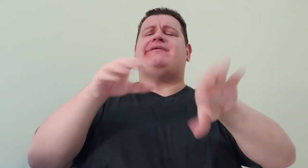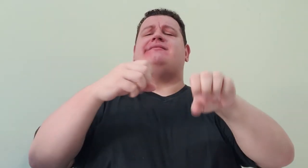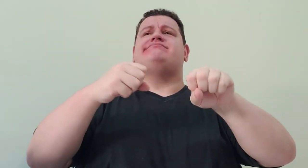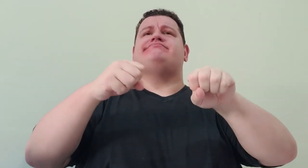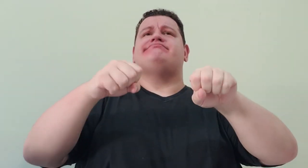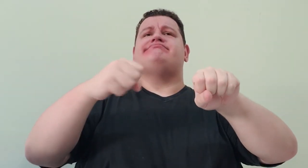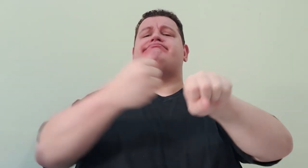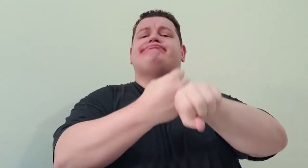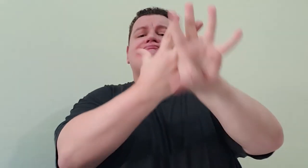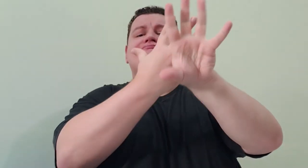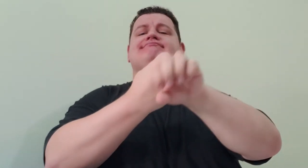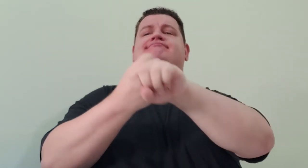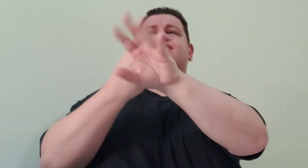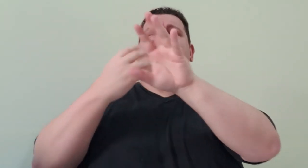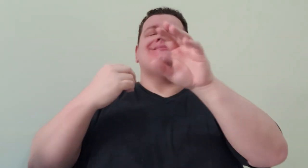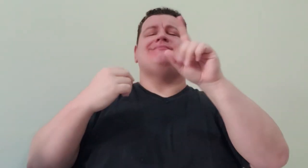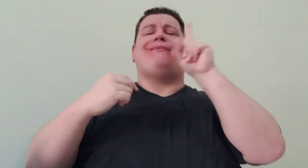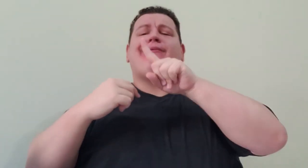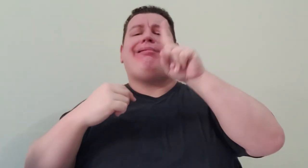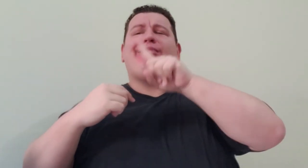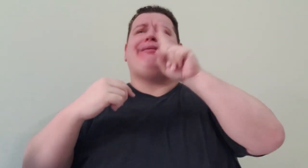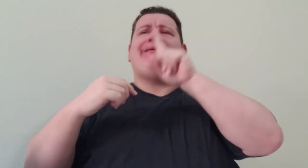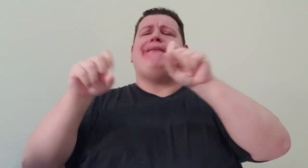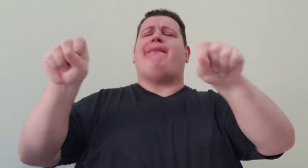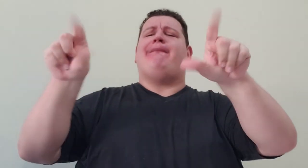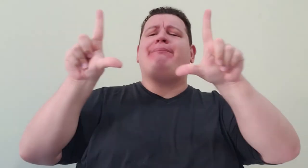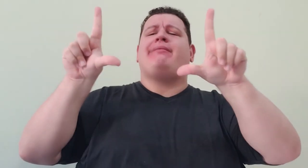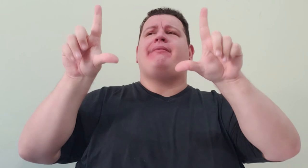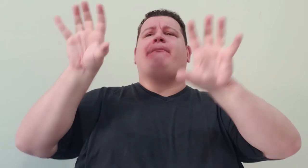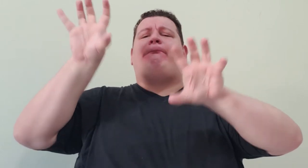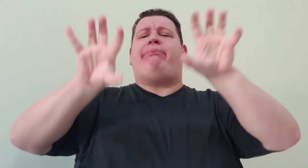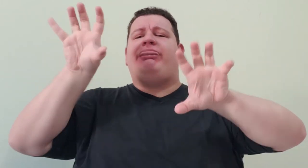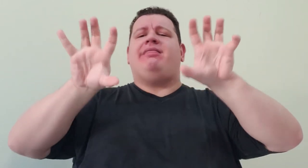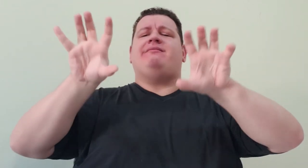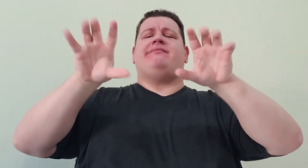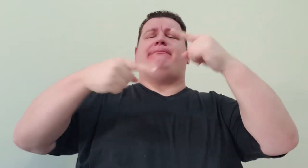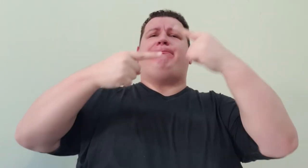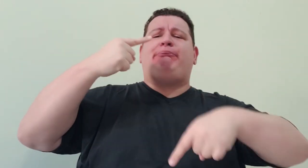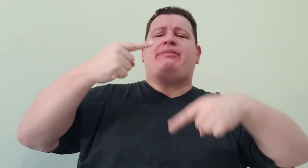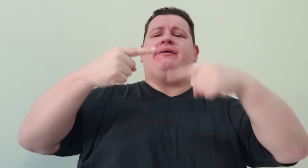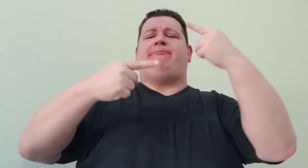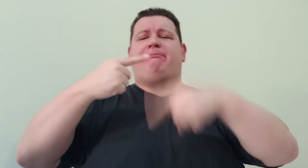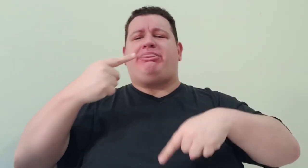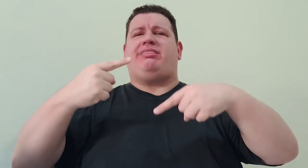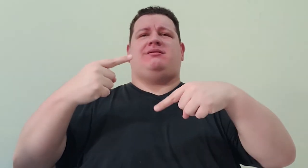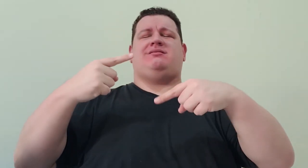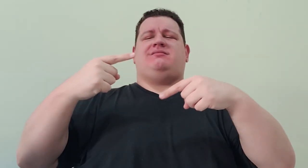falha na imagem fica travando a conexão fica caindo falha demais não dá